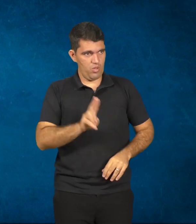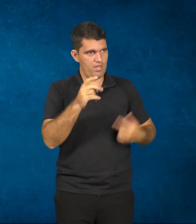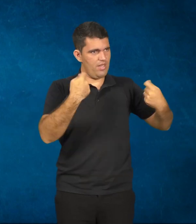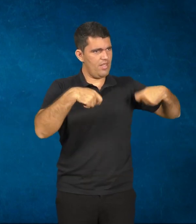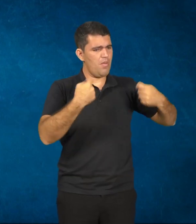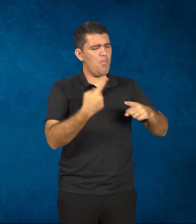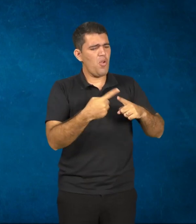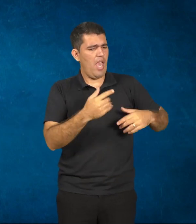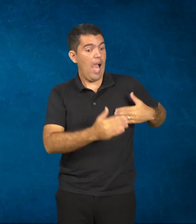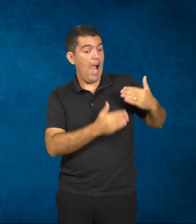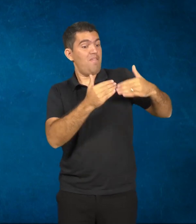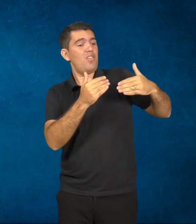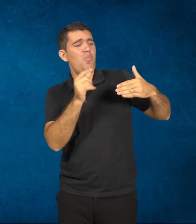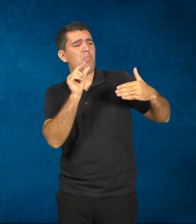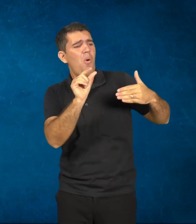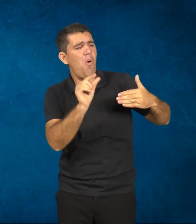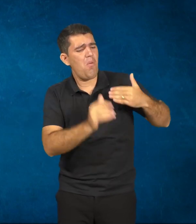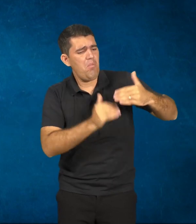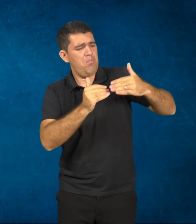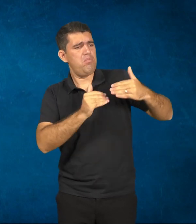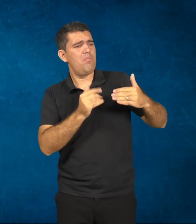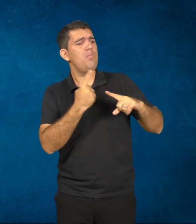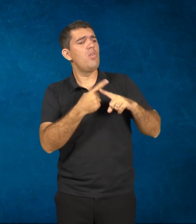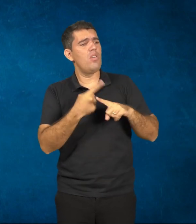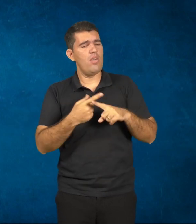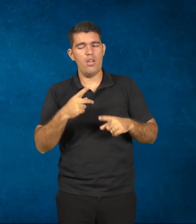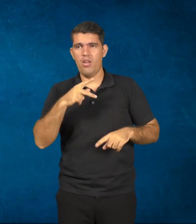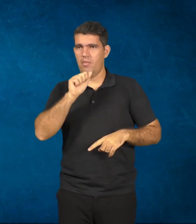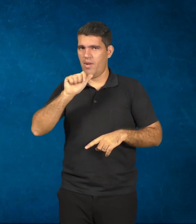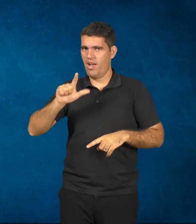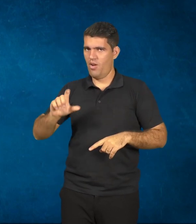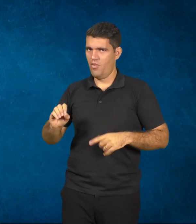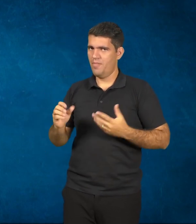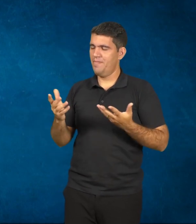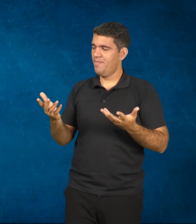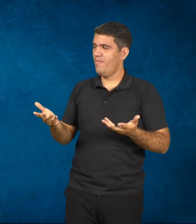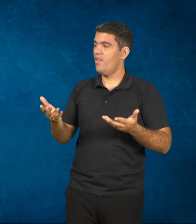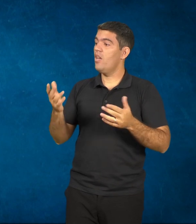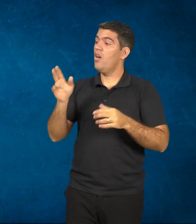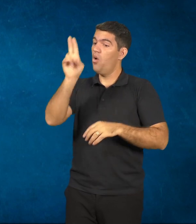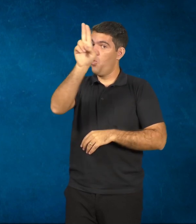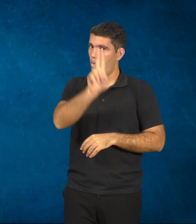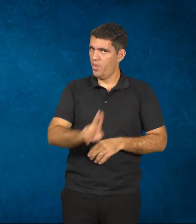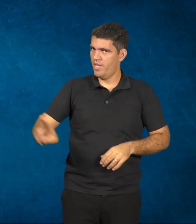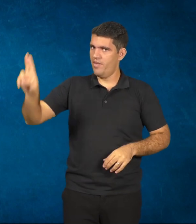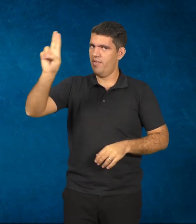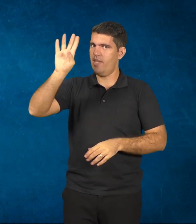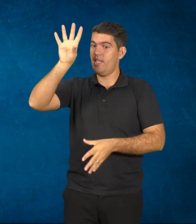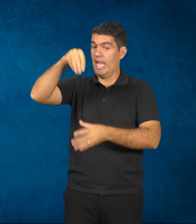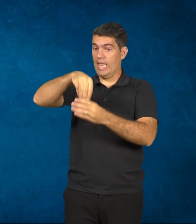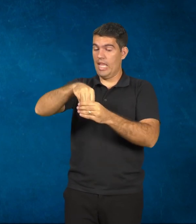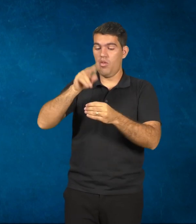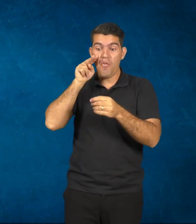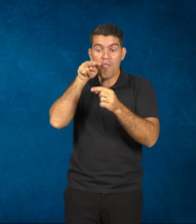pouco, Paulo? Pois é, Tiago. A gente, na universidade, gente procura ter um olhar mais distanciado disso.